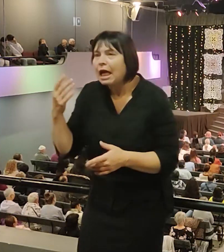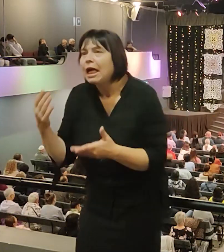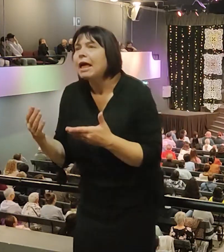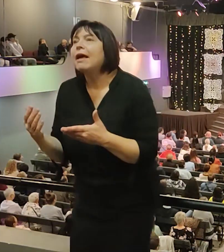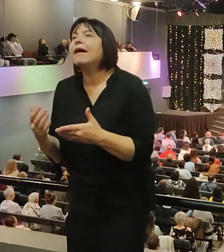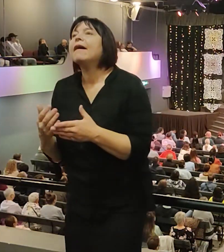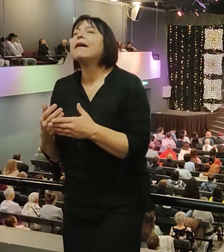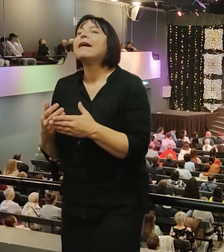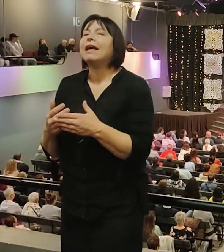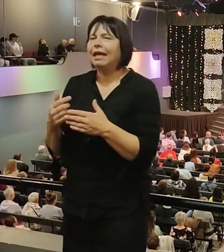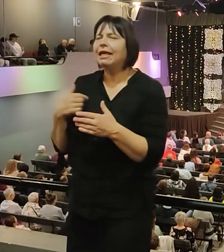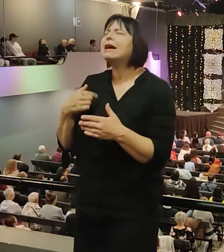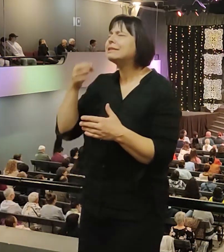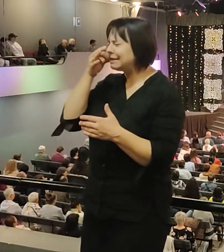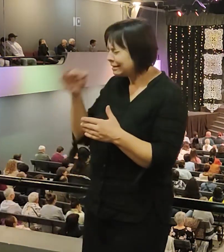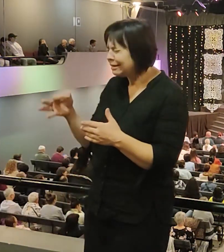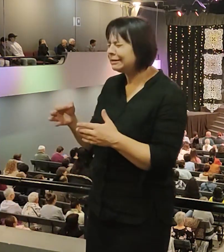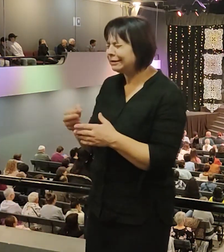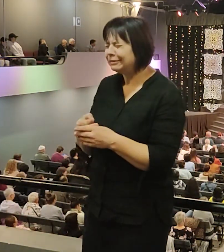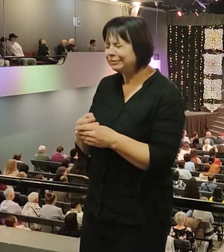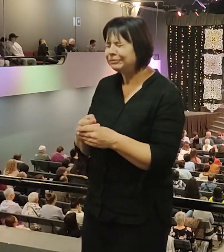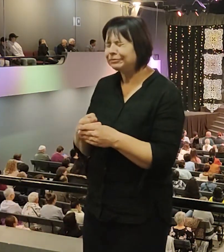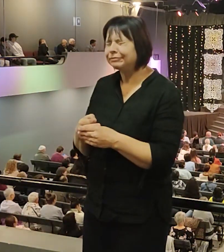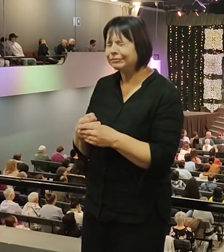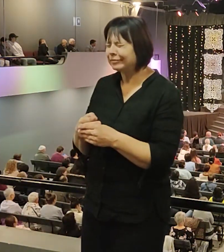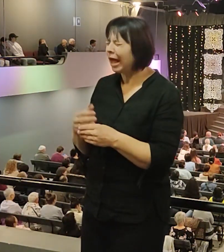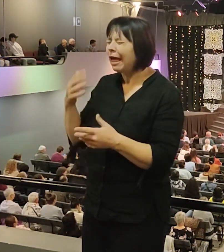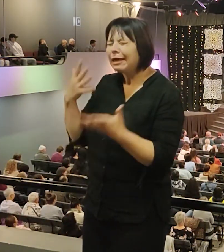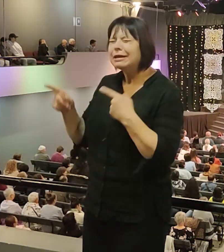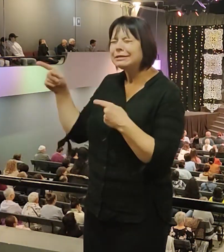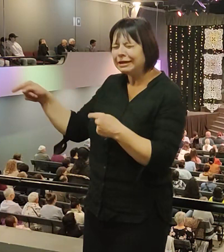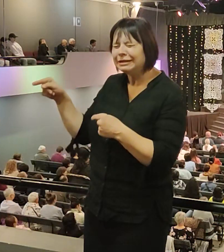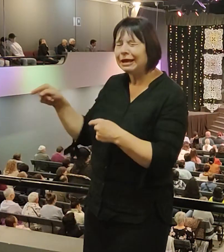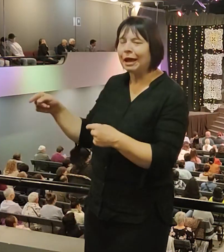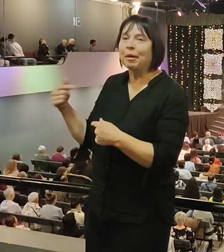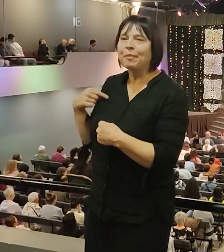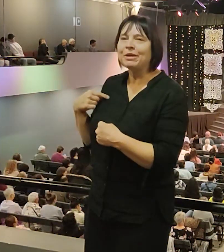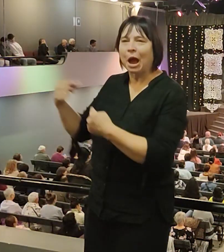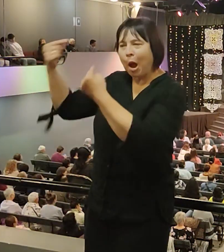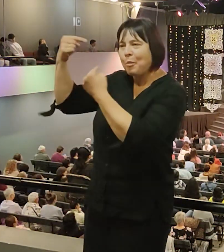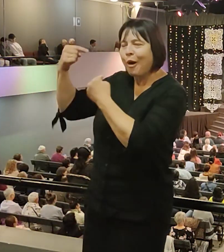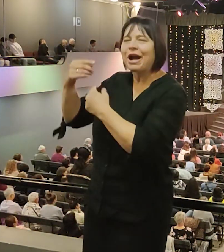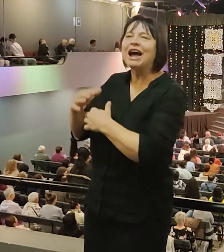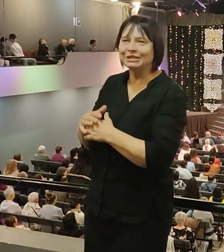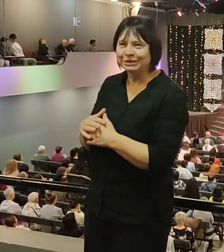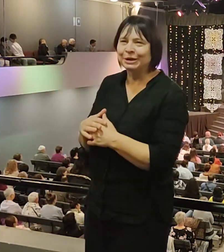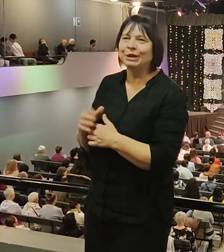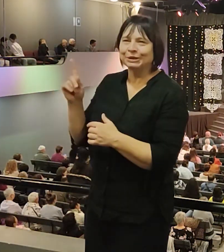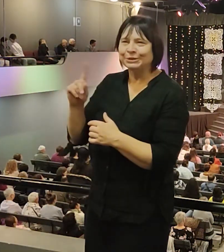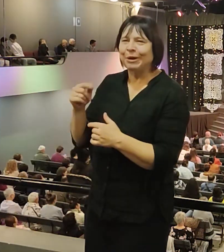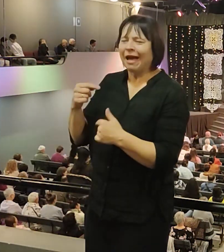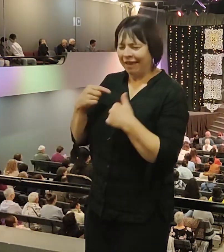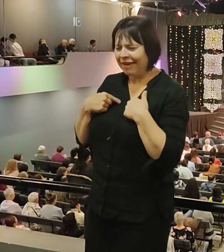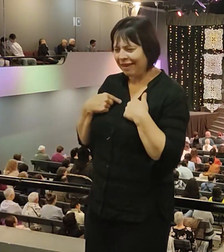но они подают шантажу. Папа у меня очень мудрый человек был, муж веры, он сразу покаялся. Папа, после